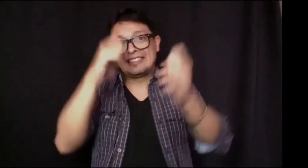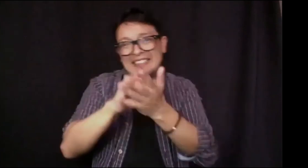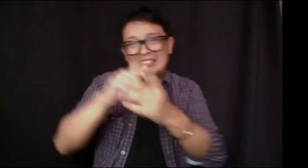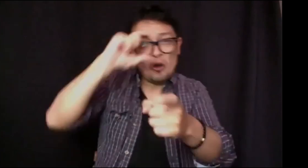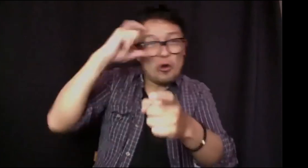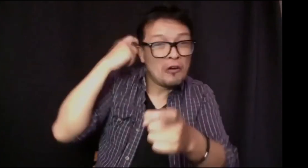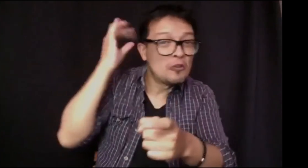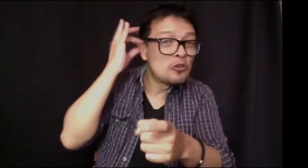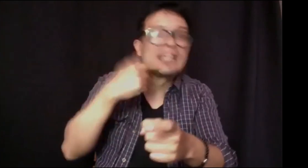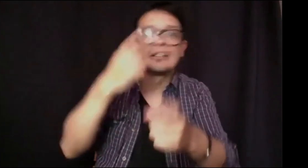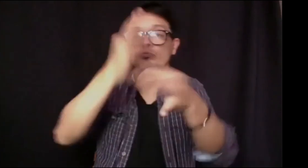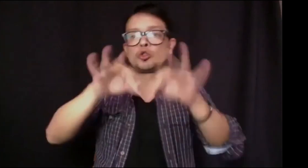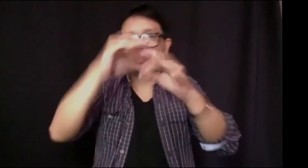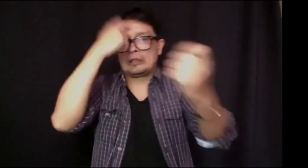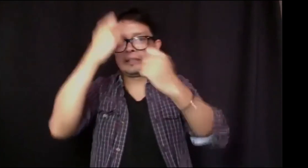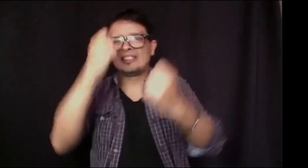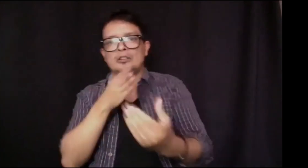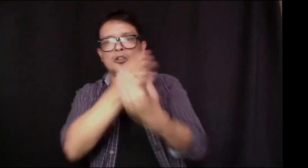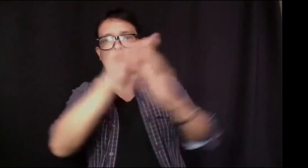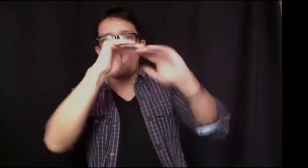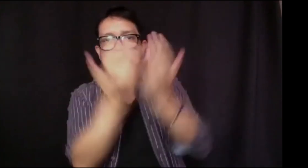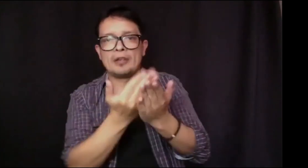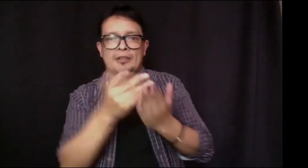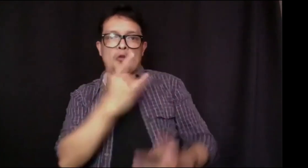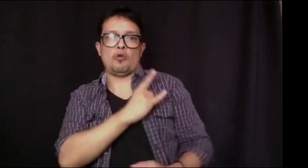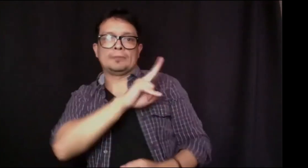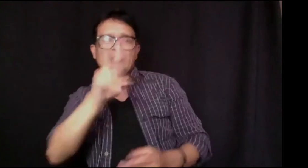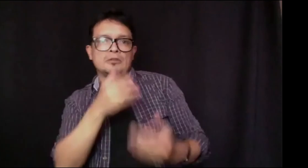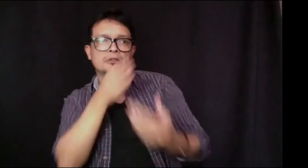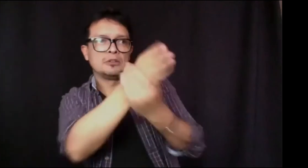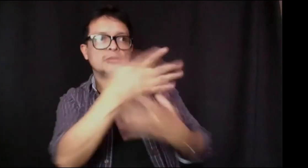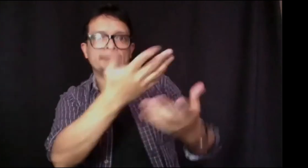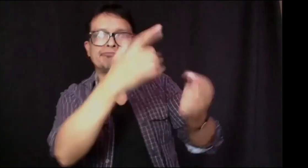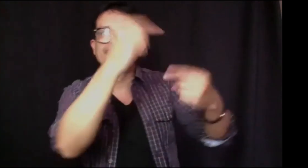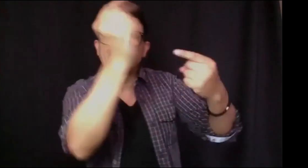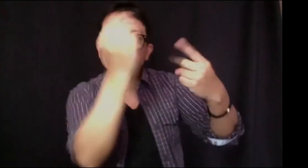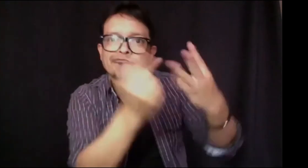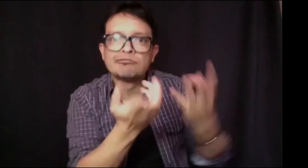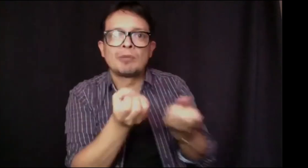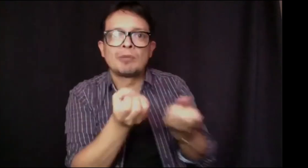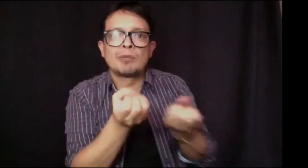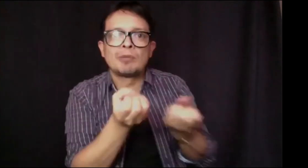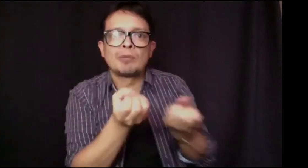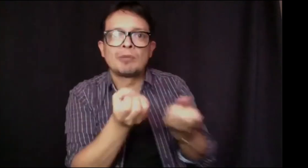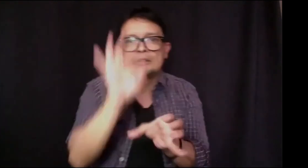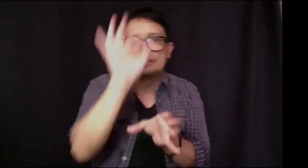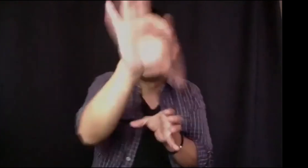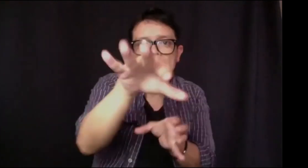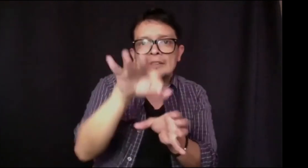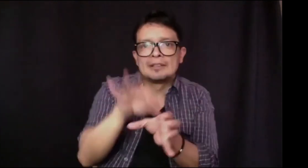eso es importante. Pensar en la estrategia, por ejemplo, lo que decía Rubén Darío, en el colegio, en la universidad. Y todas las